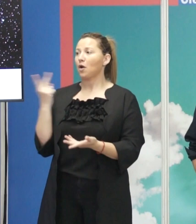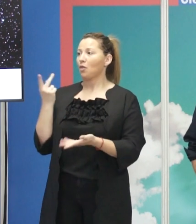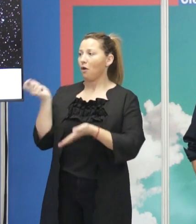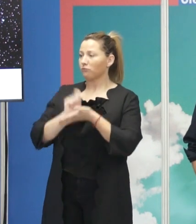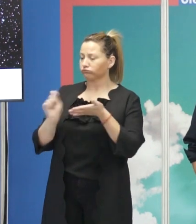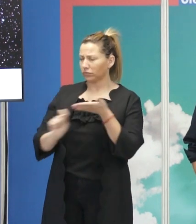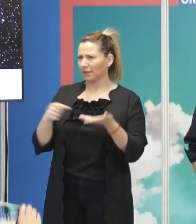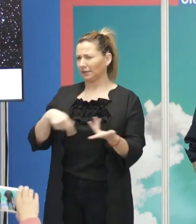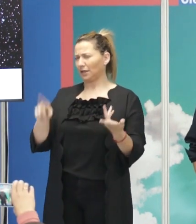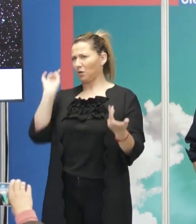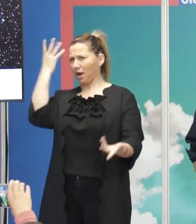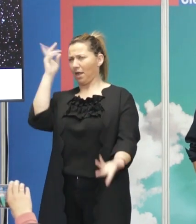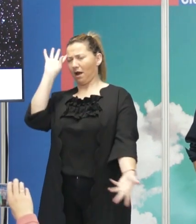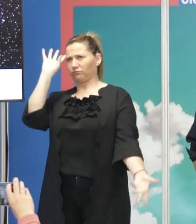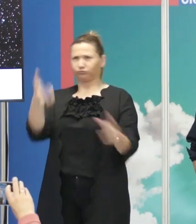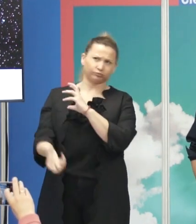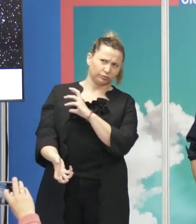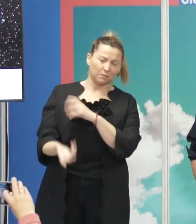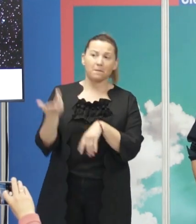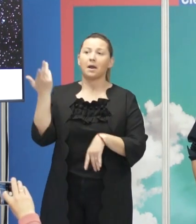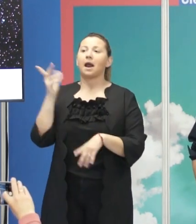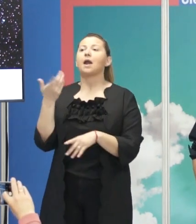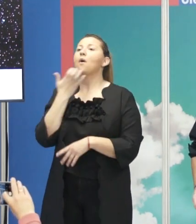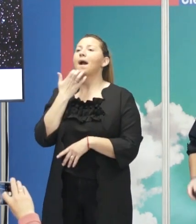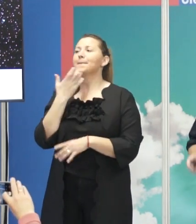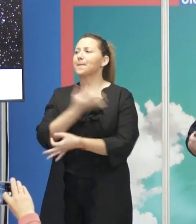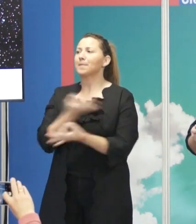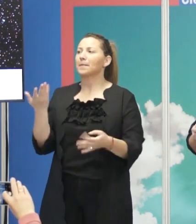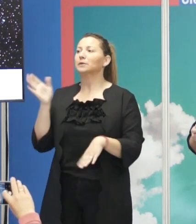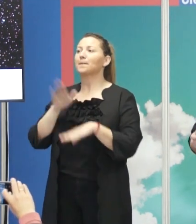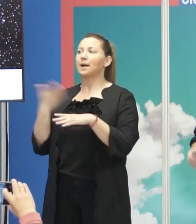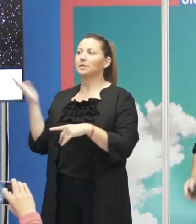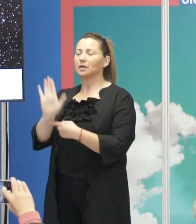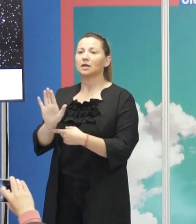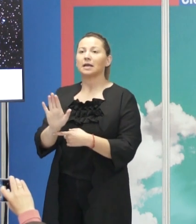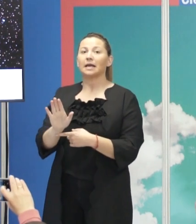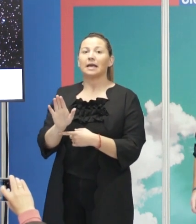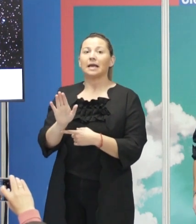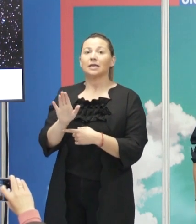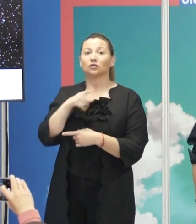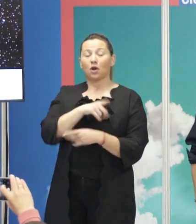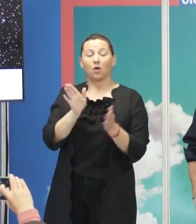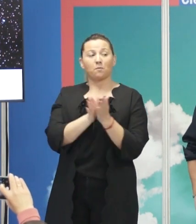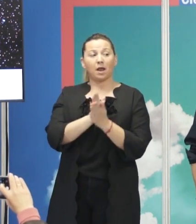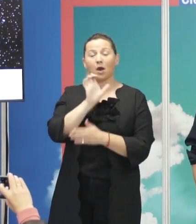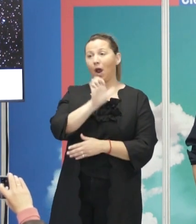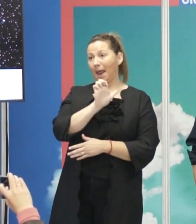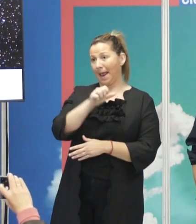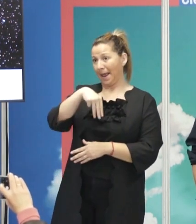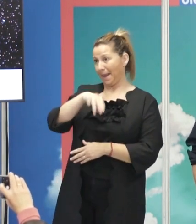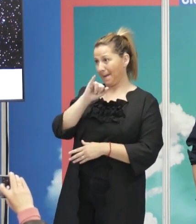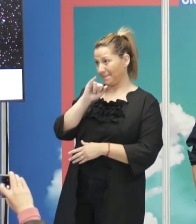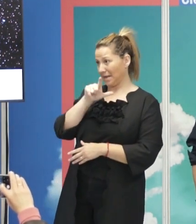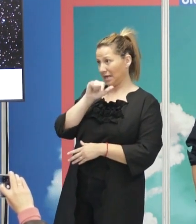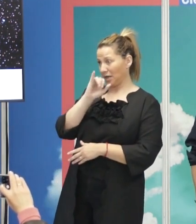loca, podía servir de ejemplo para el tema de este año. me ha contradicido un poco a Emilio. El año pasado el tema era la ilustración y hablamos de